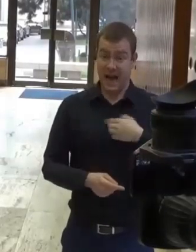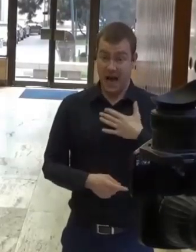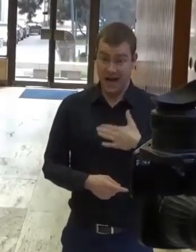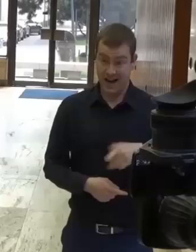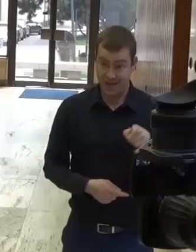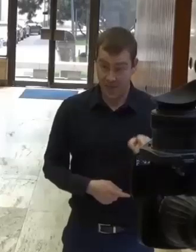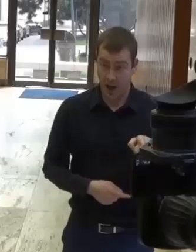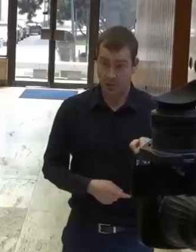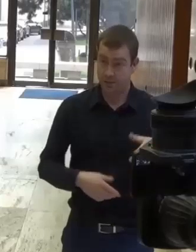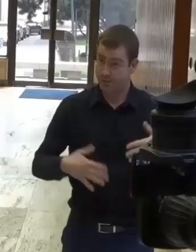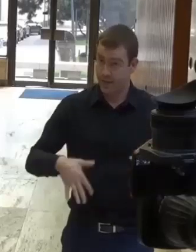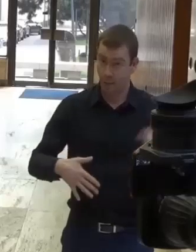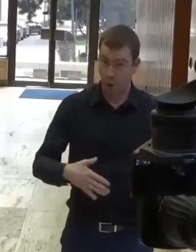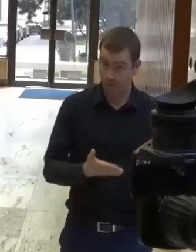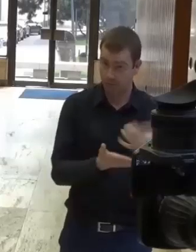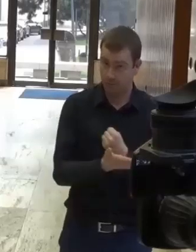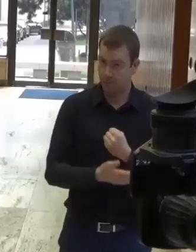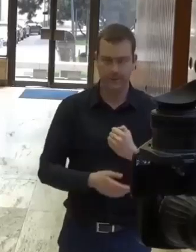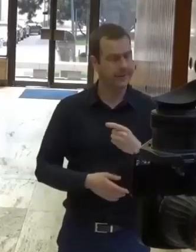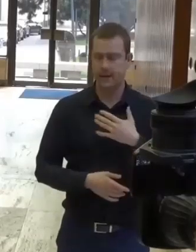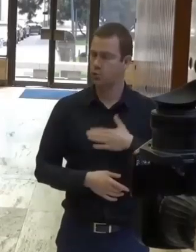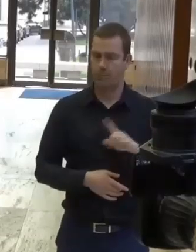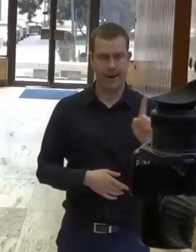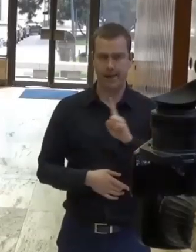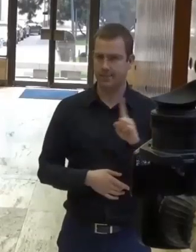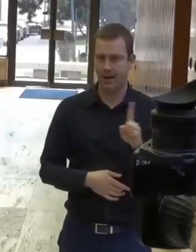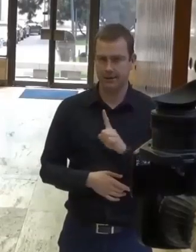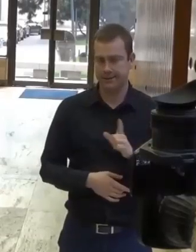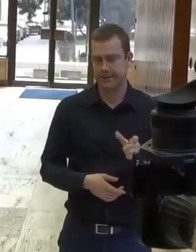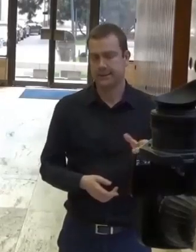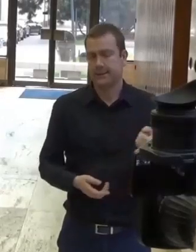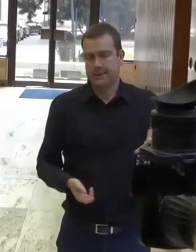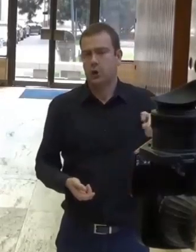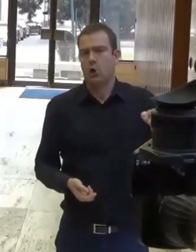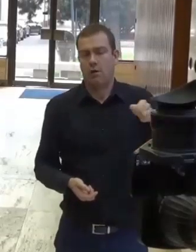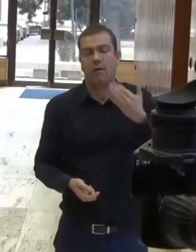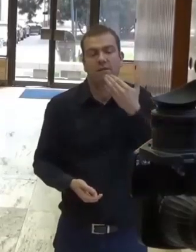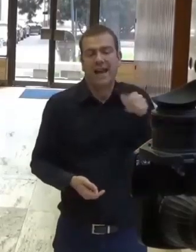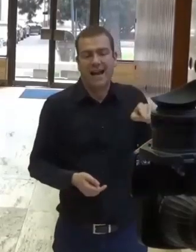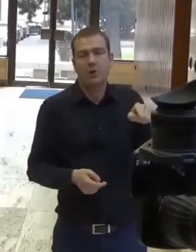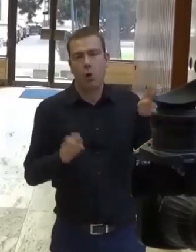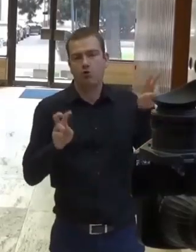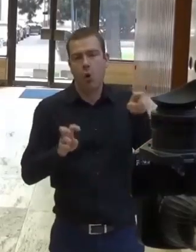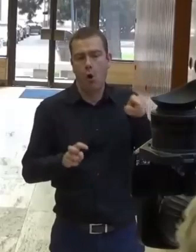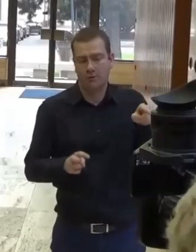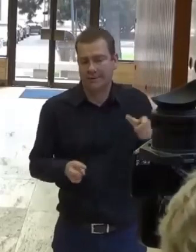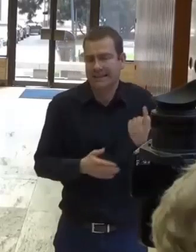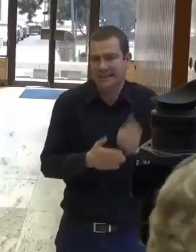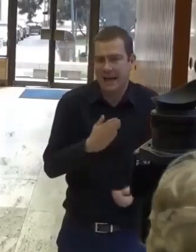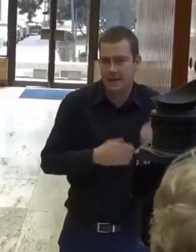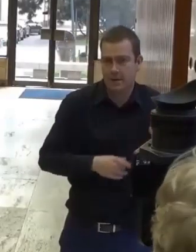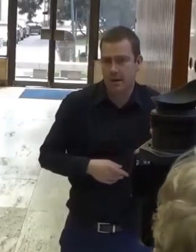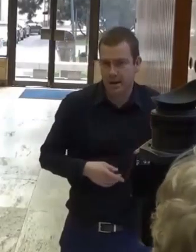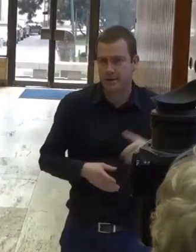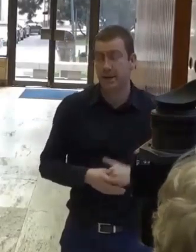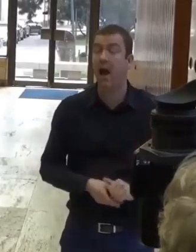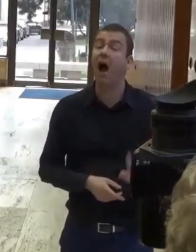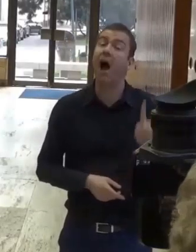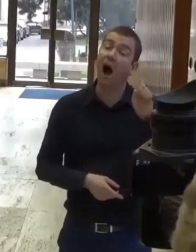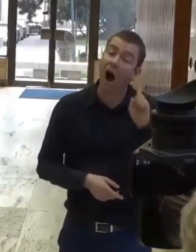nečerpali načas a zmyslplne, pretože kvôli tomu sme o tie peniaze prišli. Na druhej strane, tým, že to čerpanie je na takej,